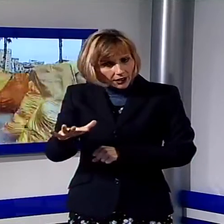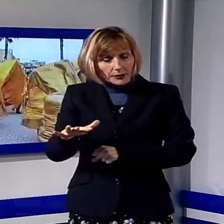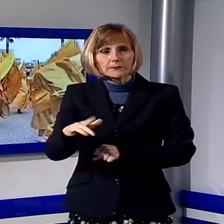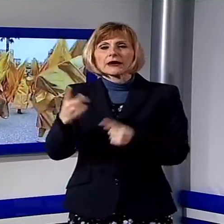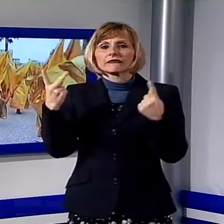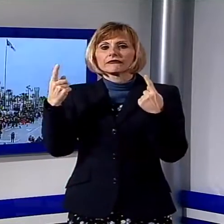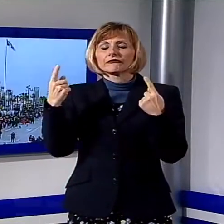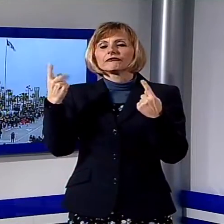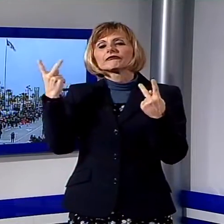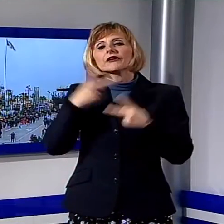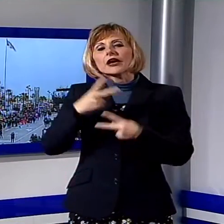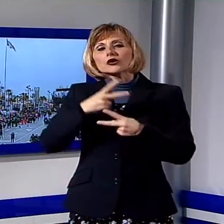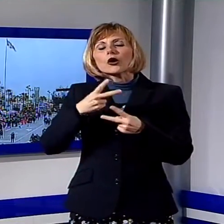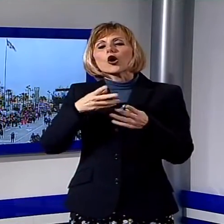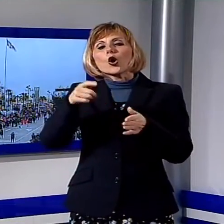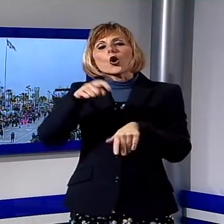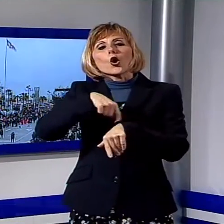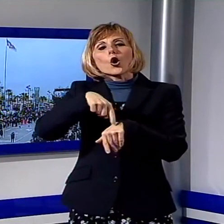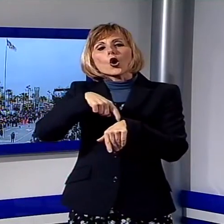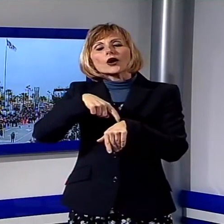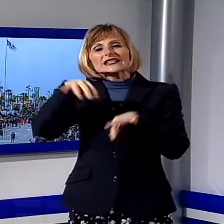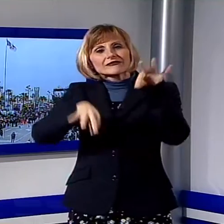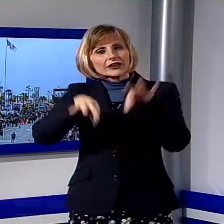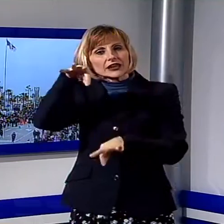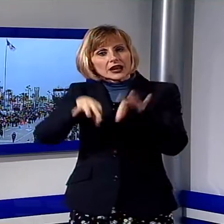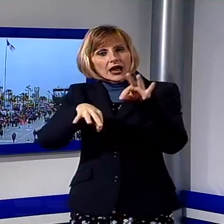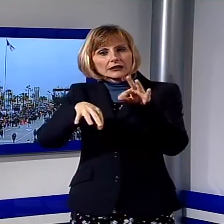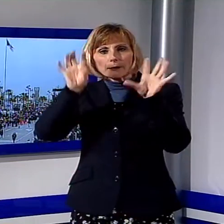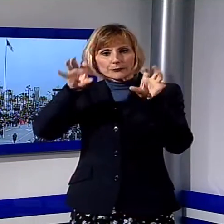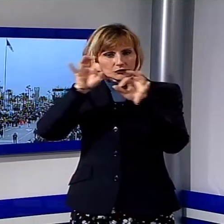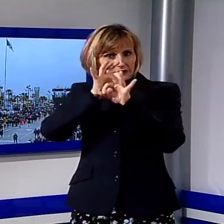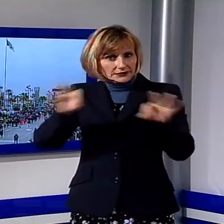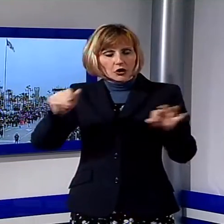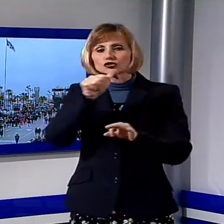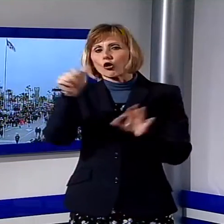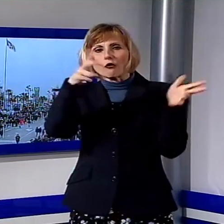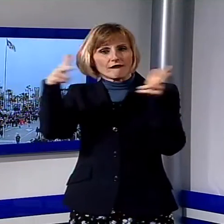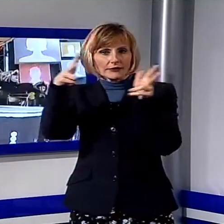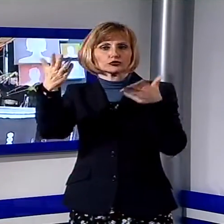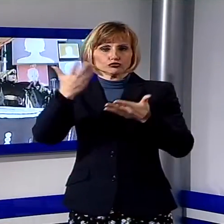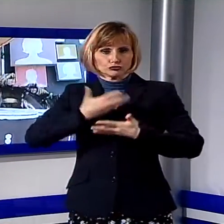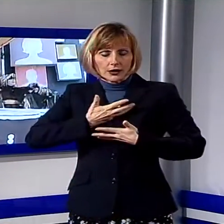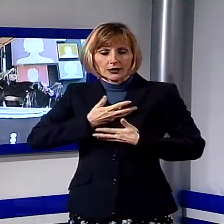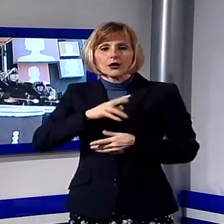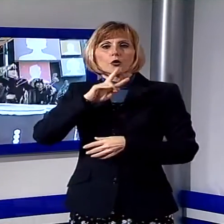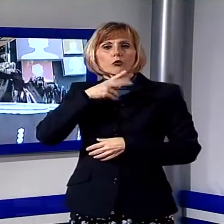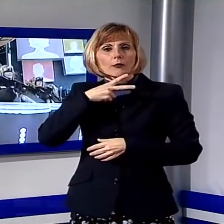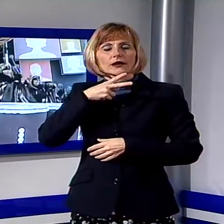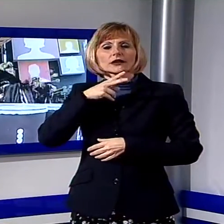raffiche di vento nelle ore della sfilata, così dice la fondazione. Domenica quindi a partire dalle 14.45 la diretta su rete Versilia News,